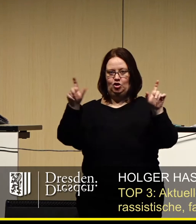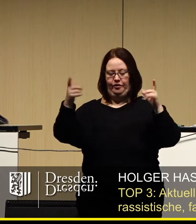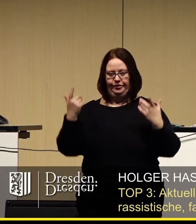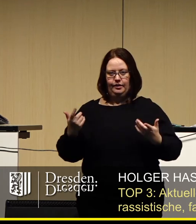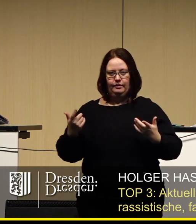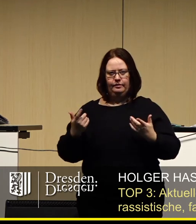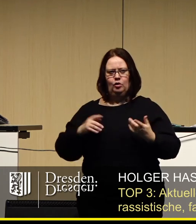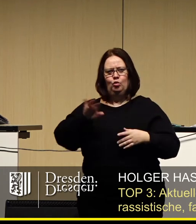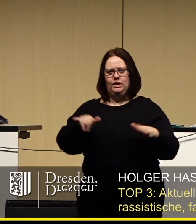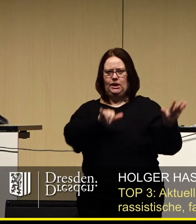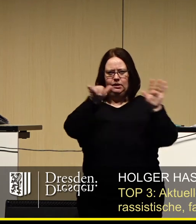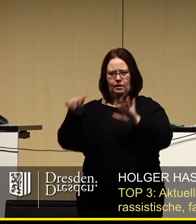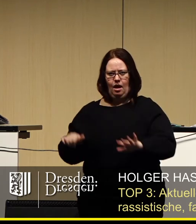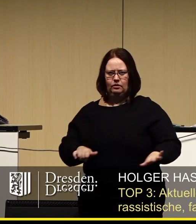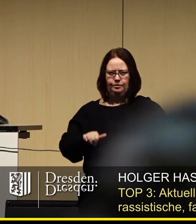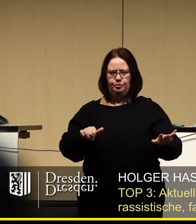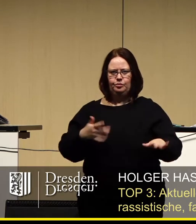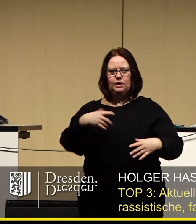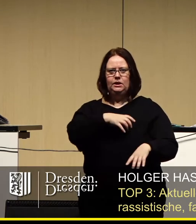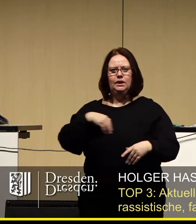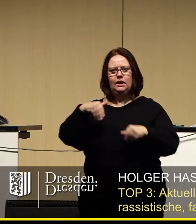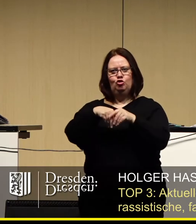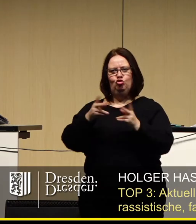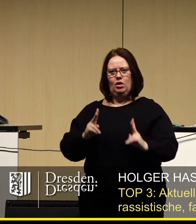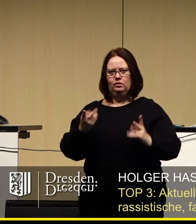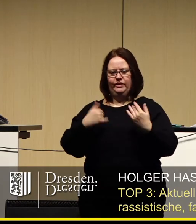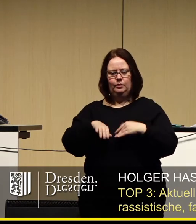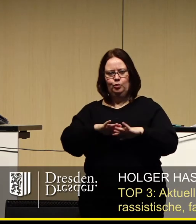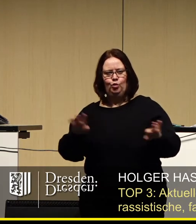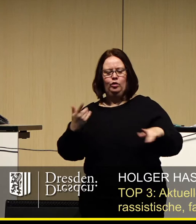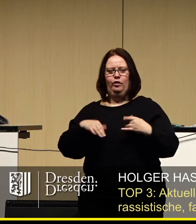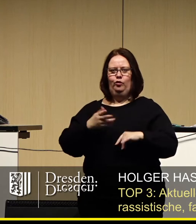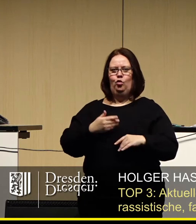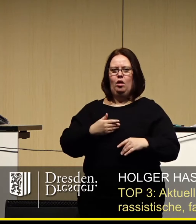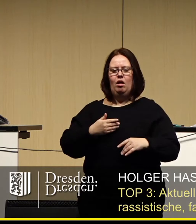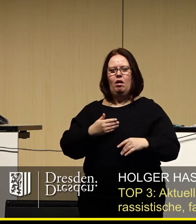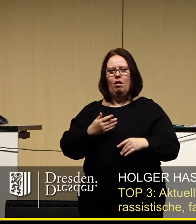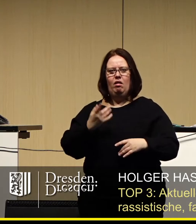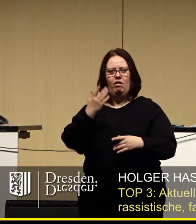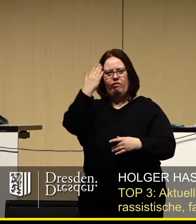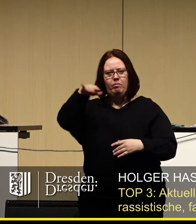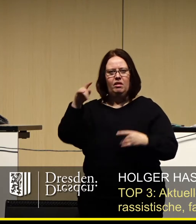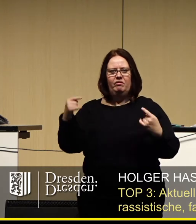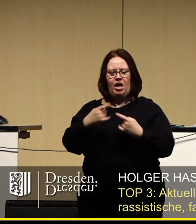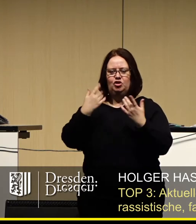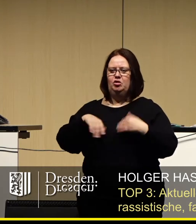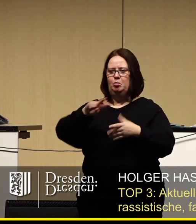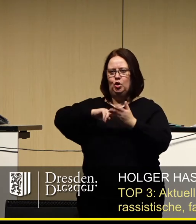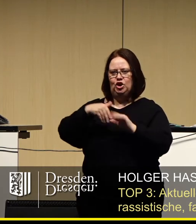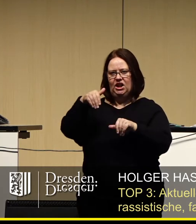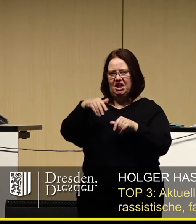Seit nunmehr sechs Jahren ist die Dresdner Innenstadt eine Bühne für fremdenfeindliche Hetze, politische Intoleranz,